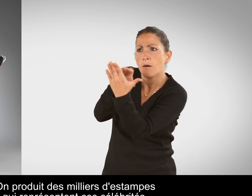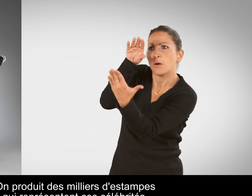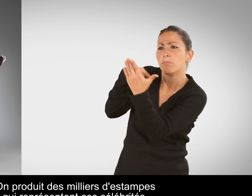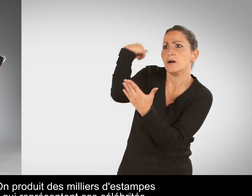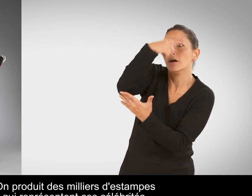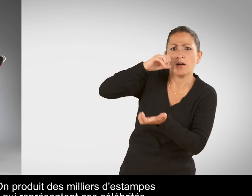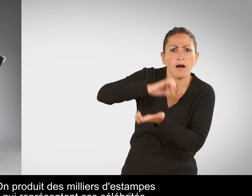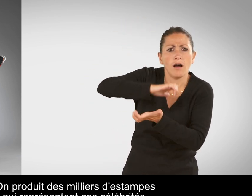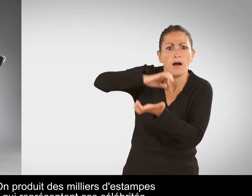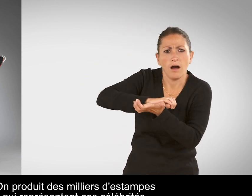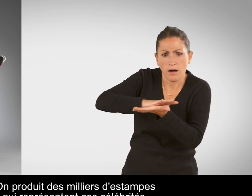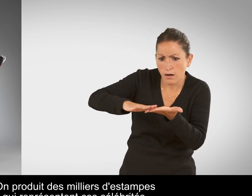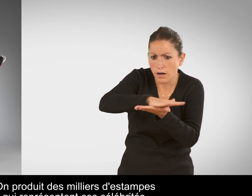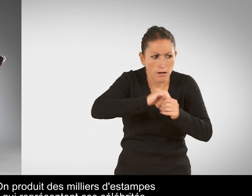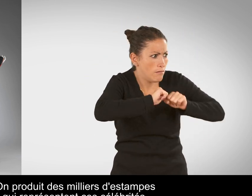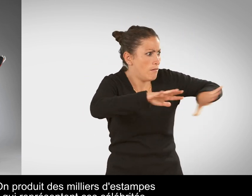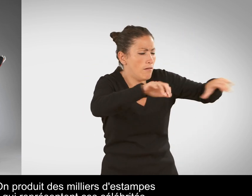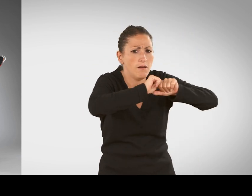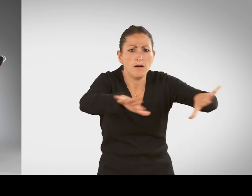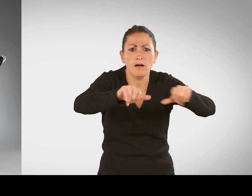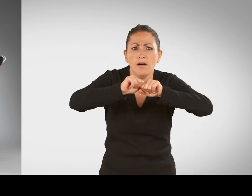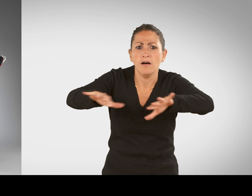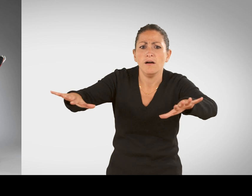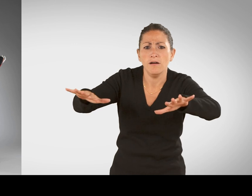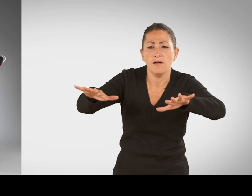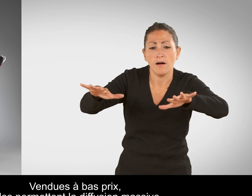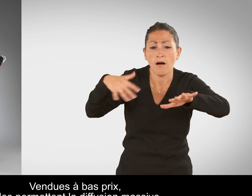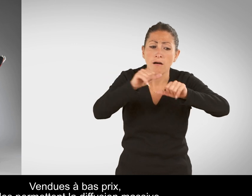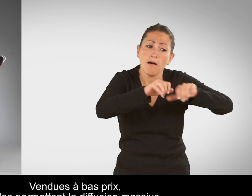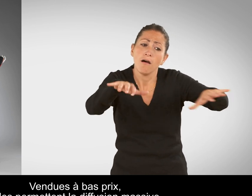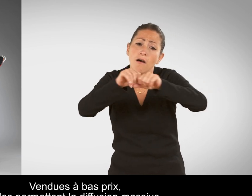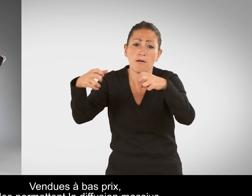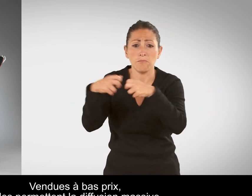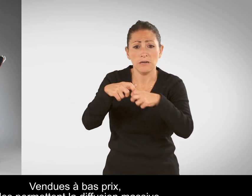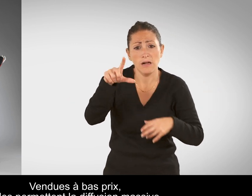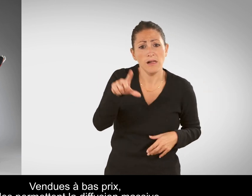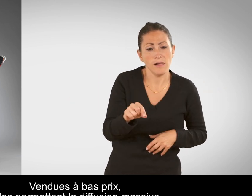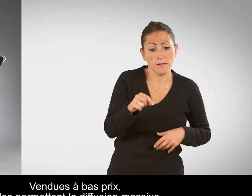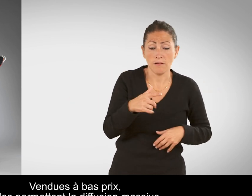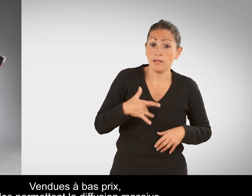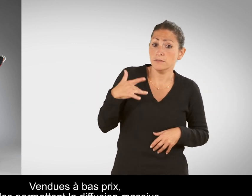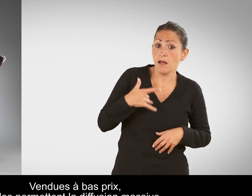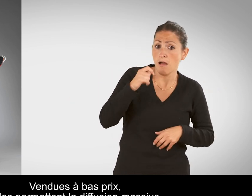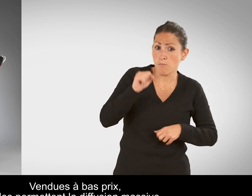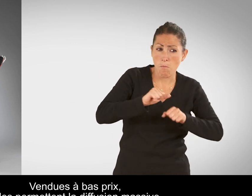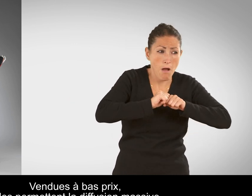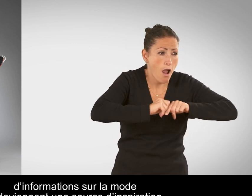'estampes qui représentent ces célébrités Vendues à bas prix, elles permettent la diffusion massive d